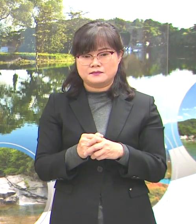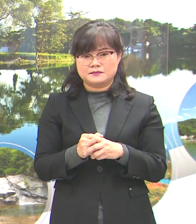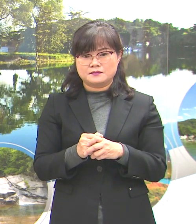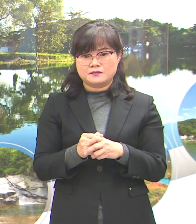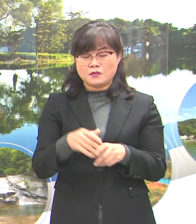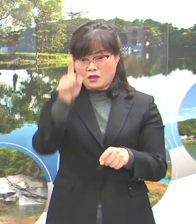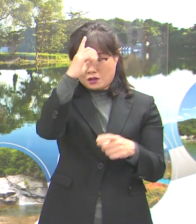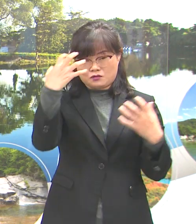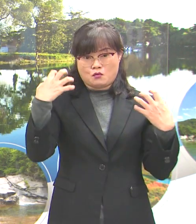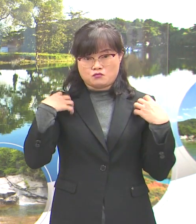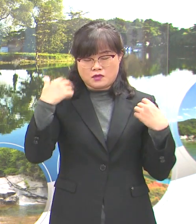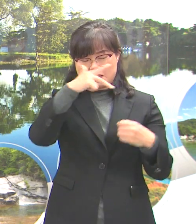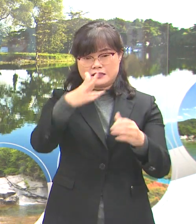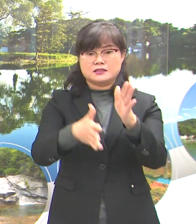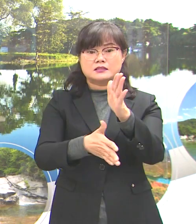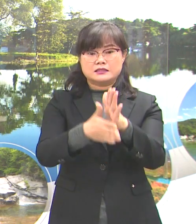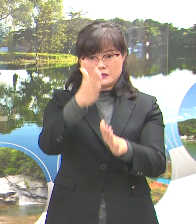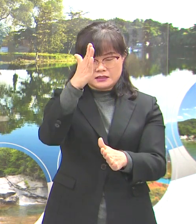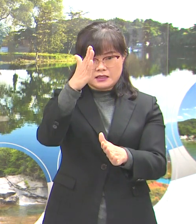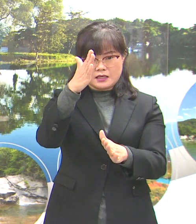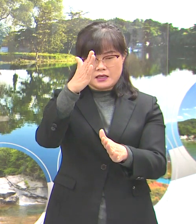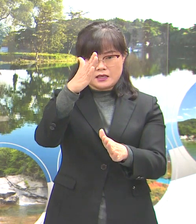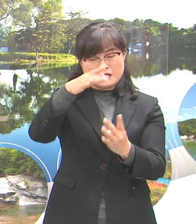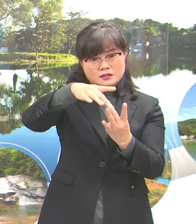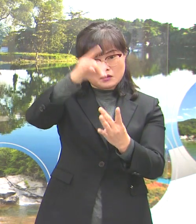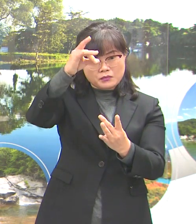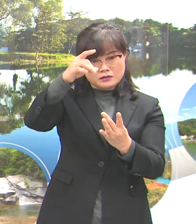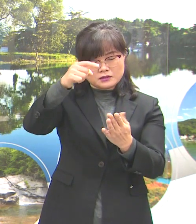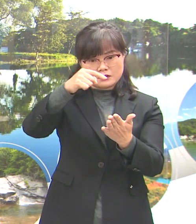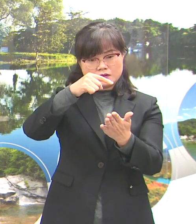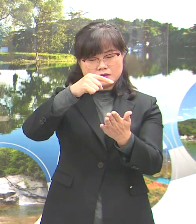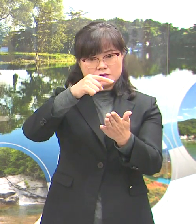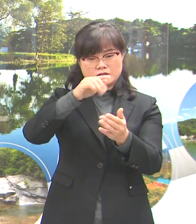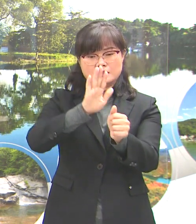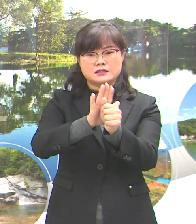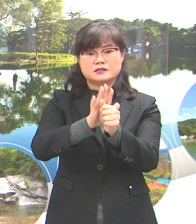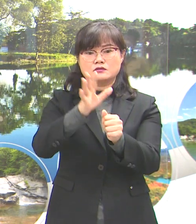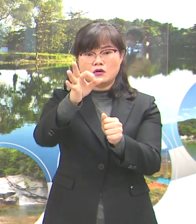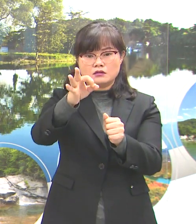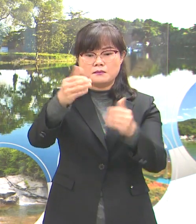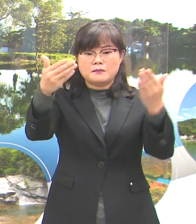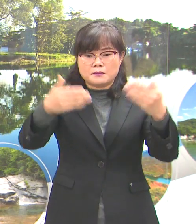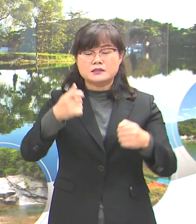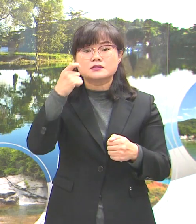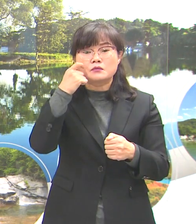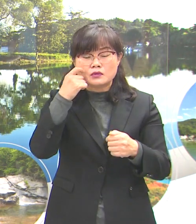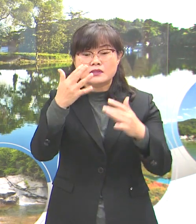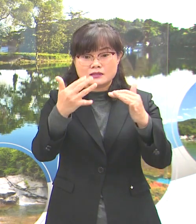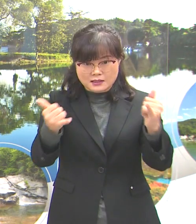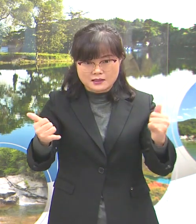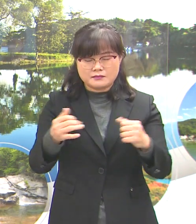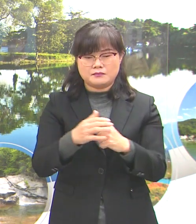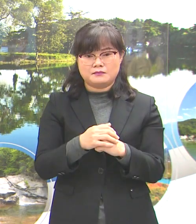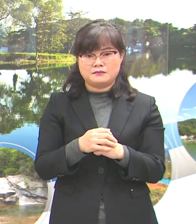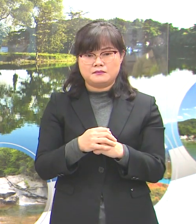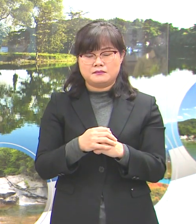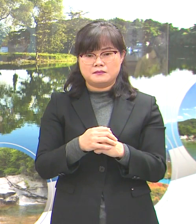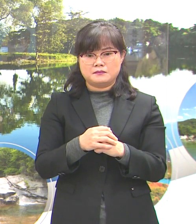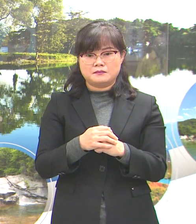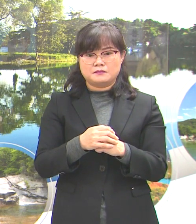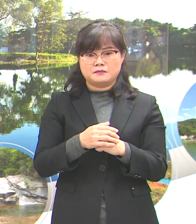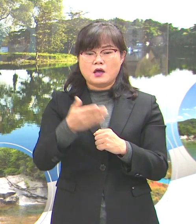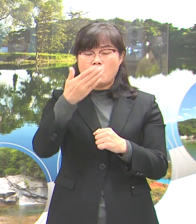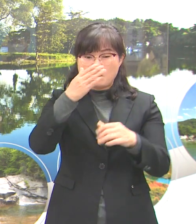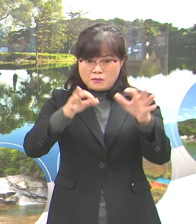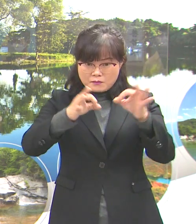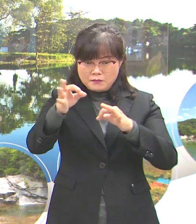정부와 제천시의 선별적 재난지원금 미수급세대인 식당